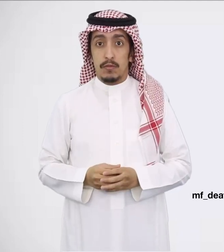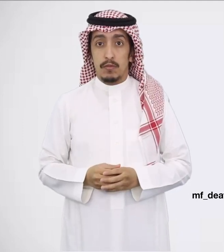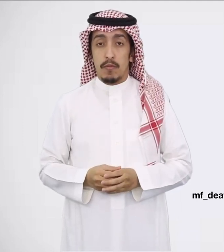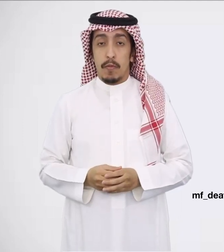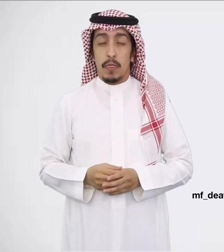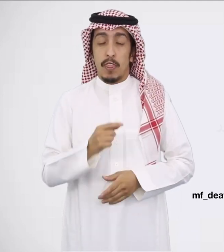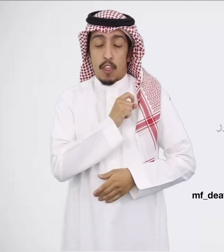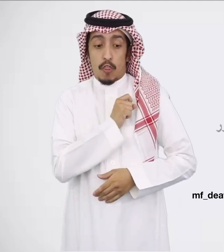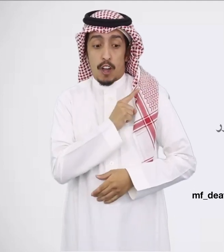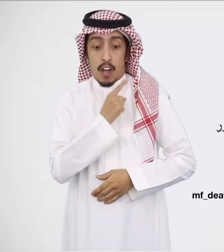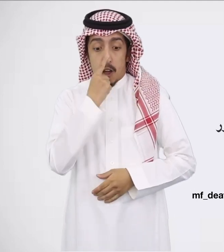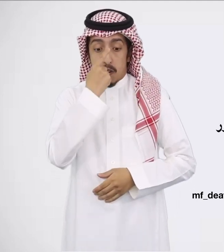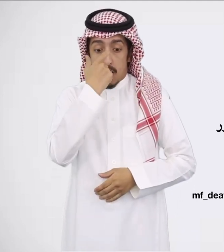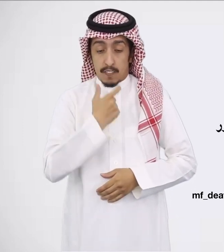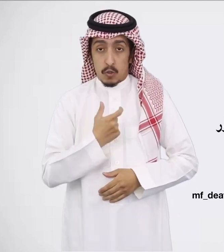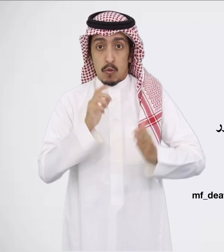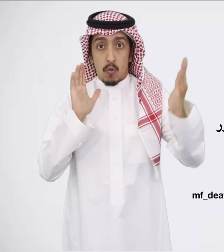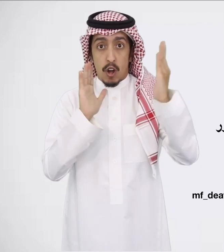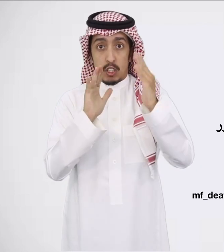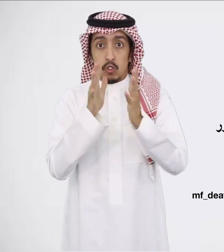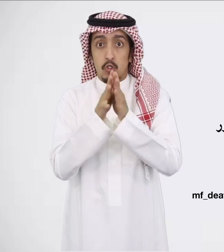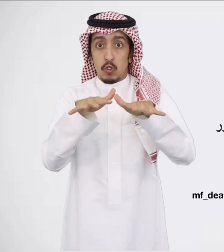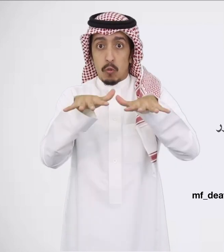الثقة بالنفس ومواجهة الجمهور